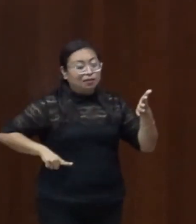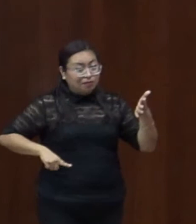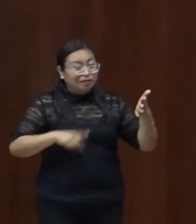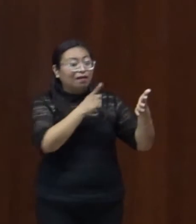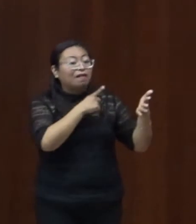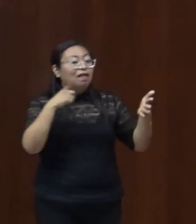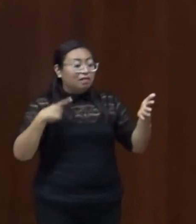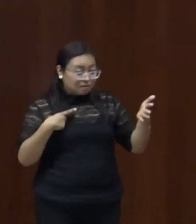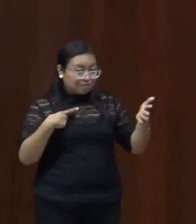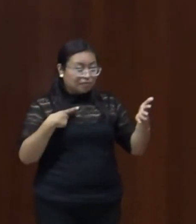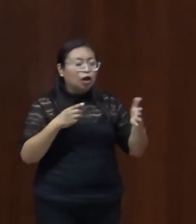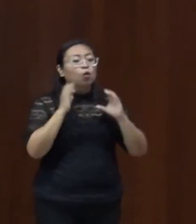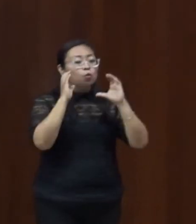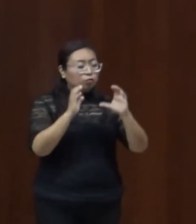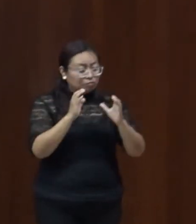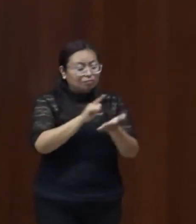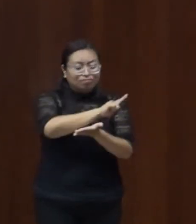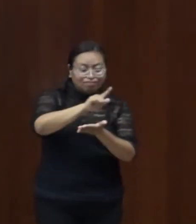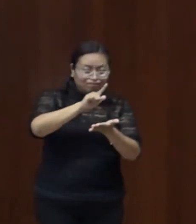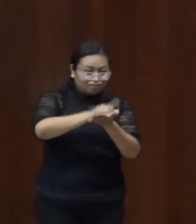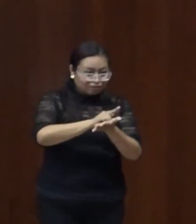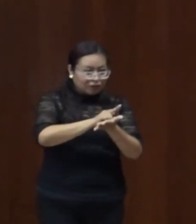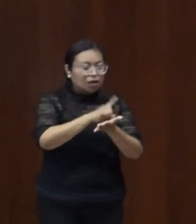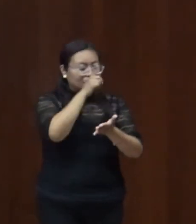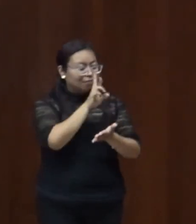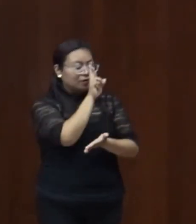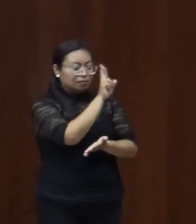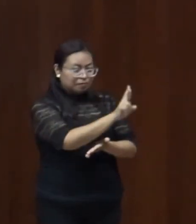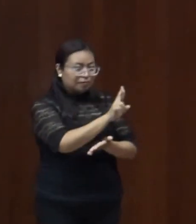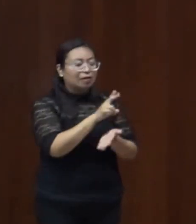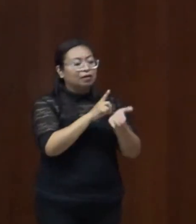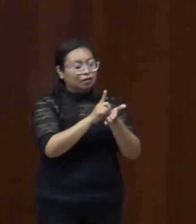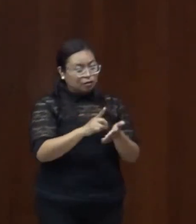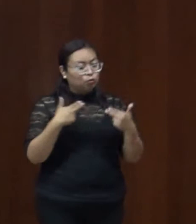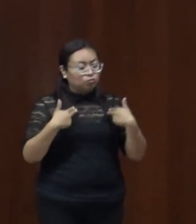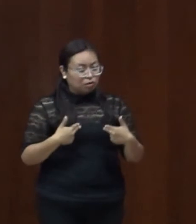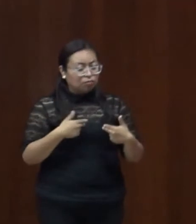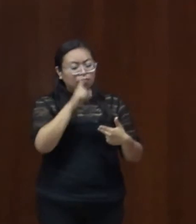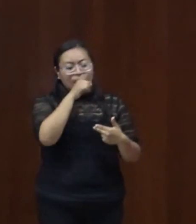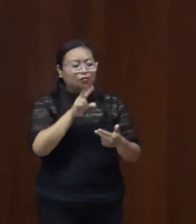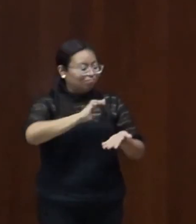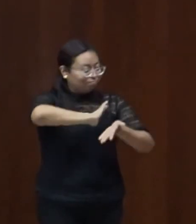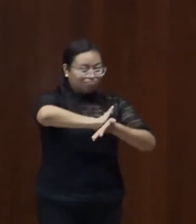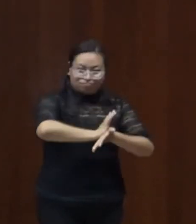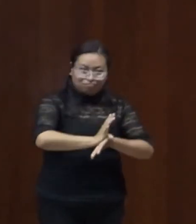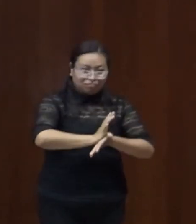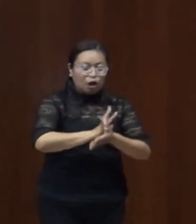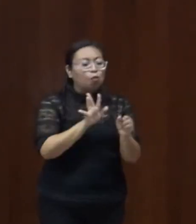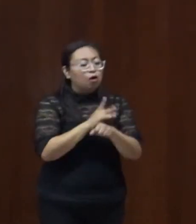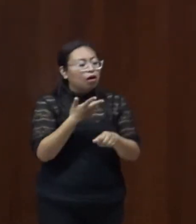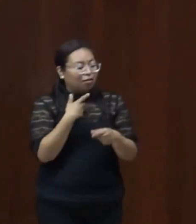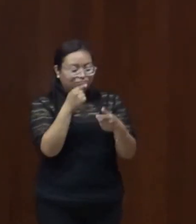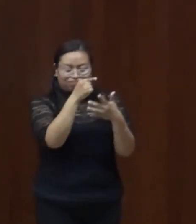deberá llevar a cabo la legislación y todas las medidas para prevenir la discriminación múltiple